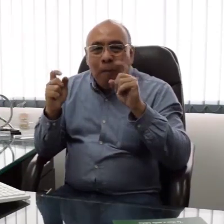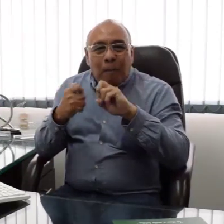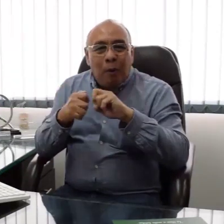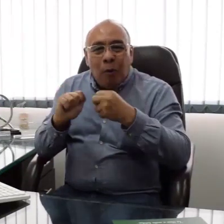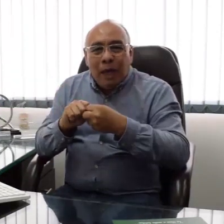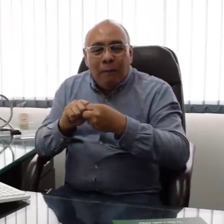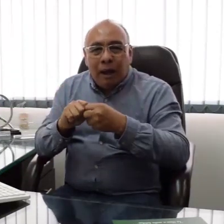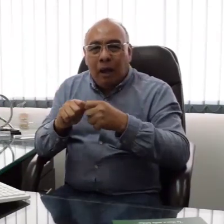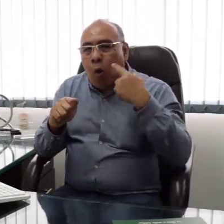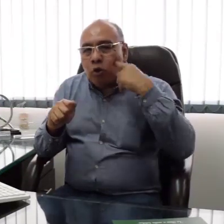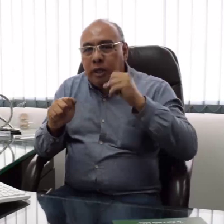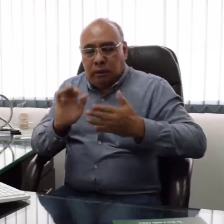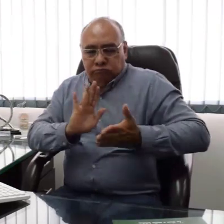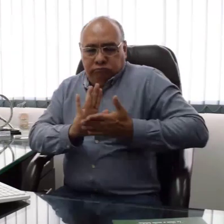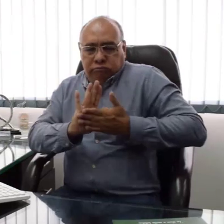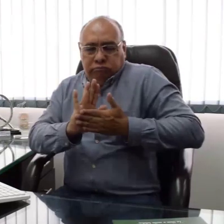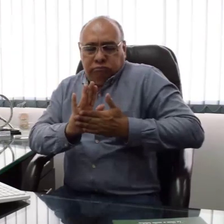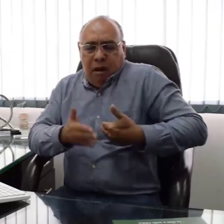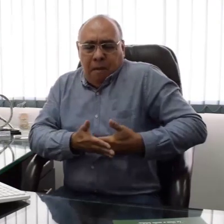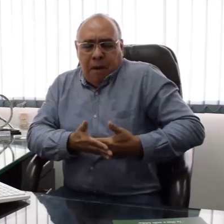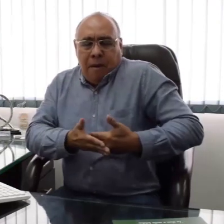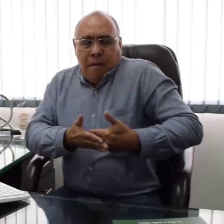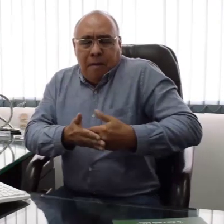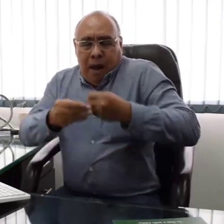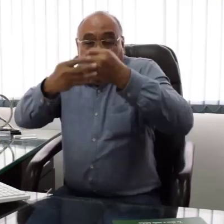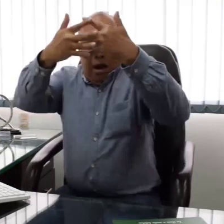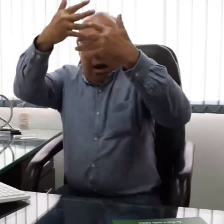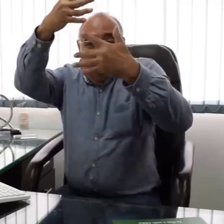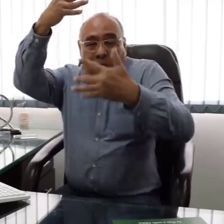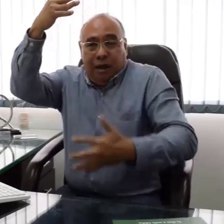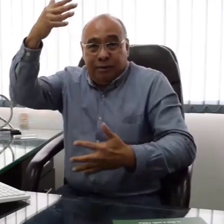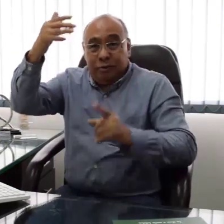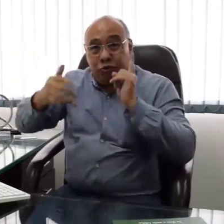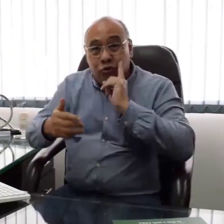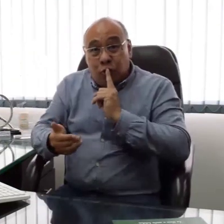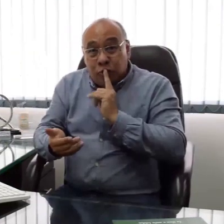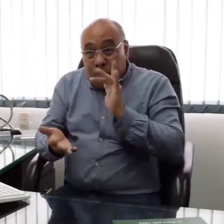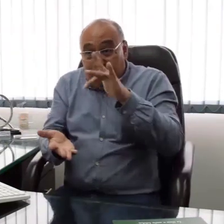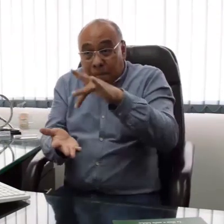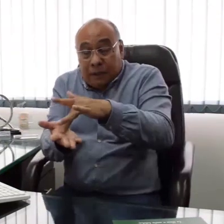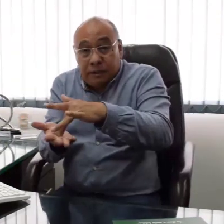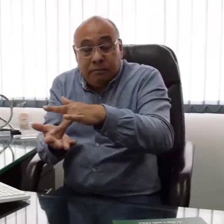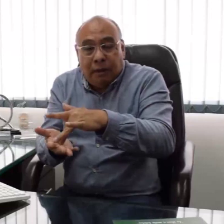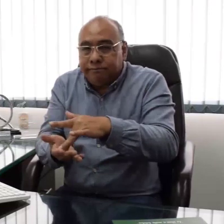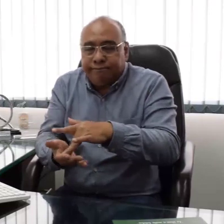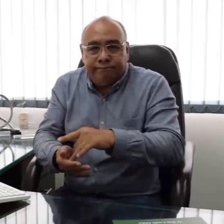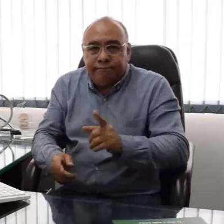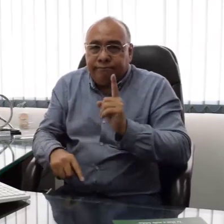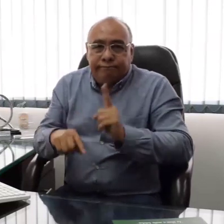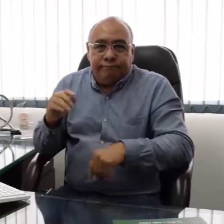Sin embargo, el problema real son las largas argumentaciones ya mencionadas, hechas en texto escrito en las cuales no hay acceso